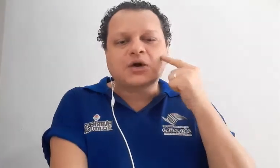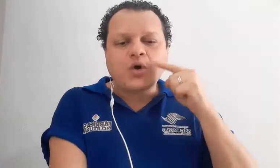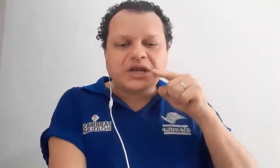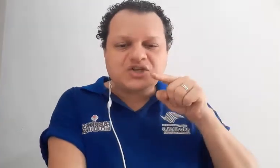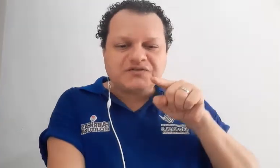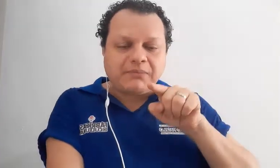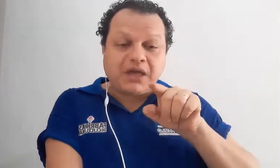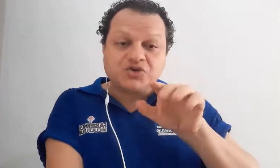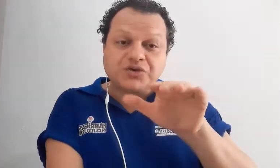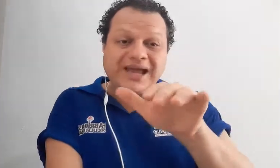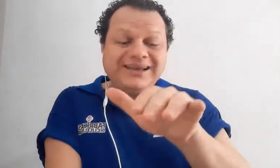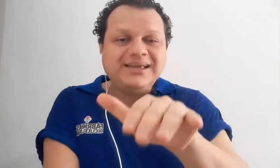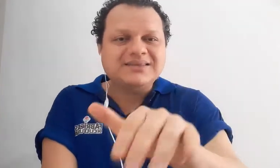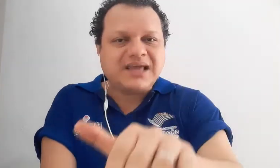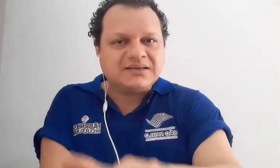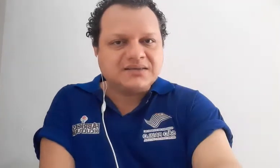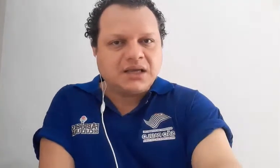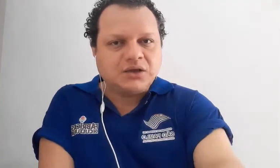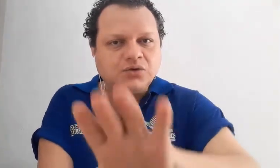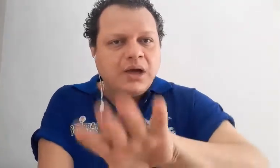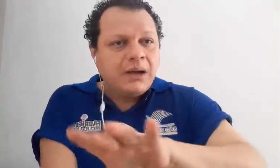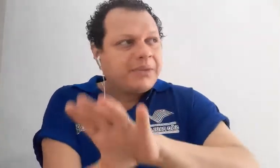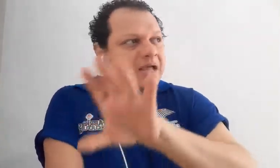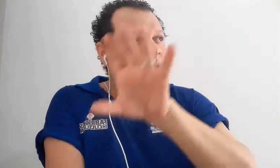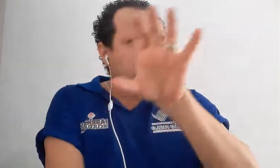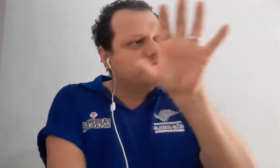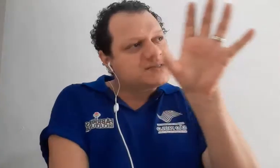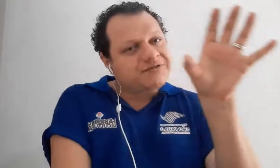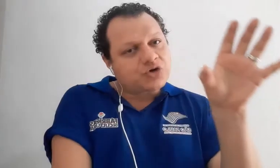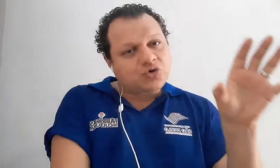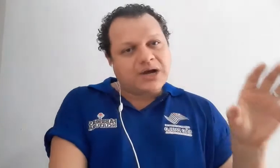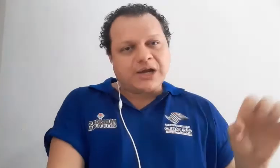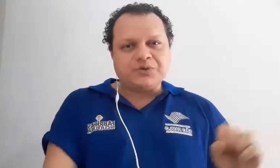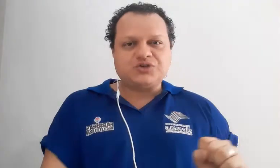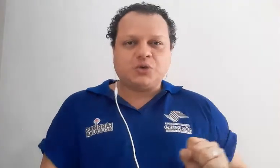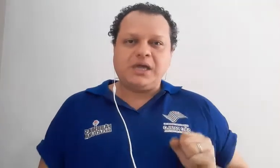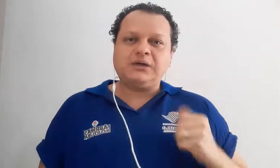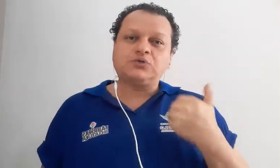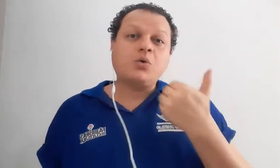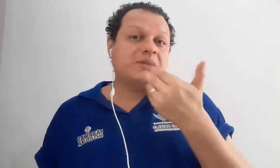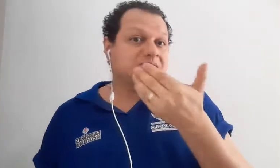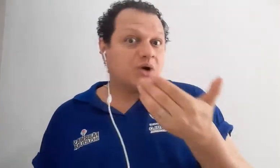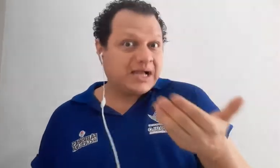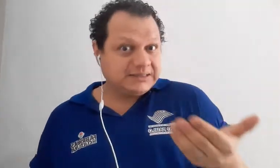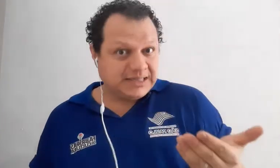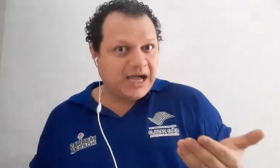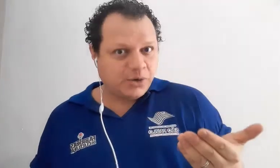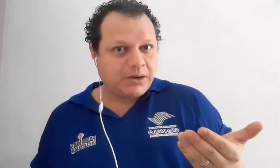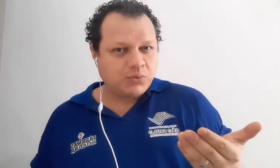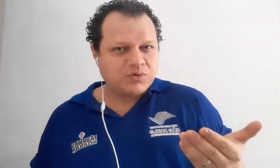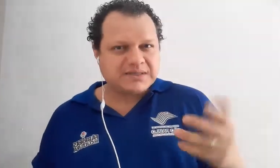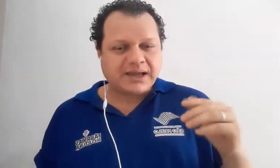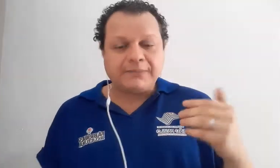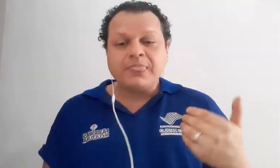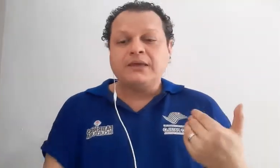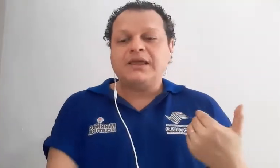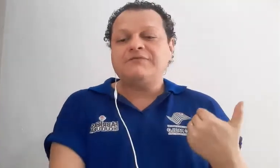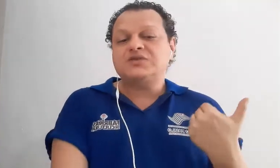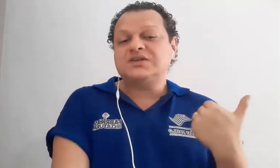cognitivamente o que ali está escrito, para que quando você for tocar um instrumento, ou mesmo cantar uma música, você